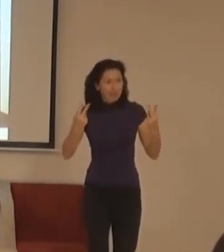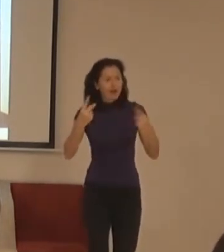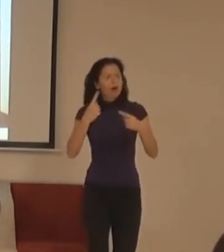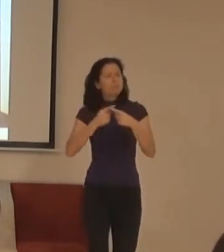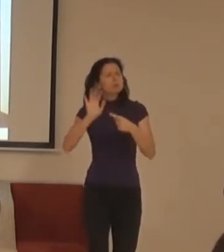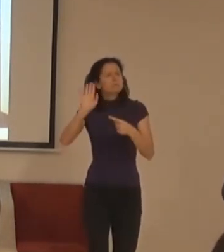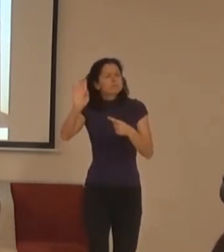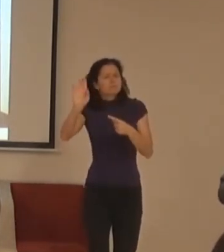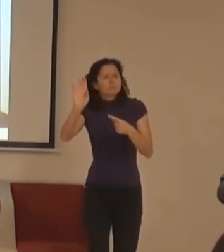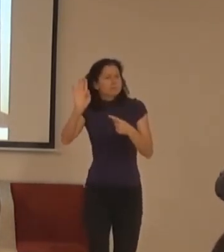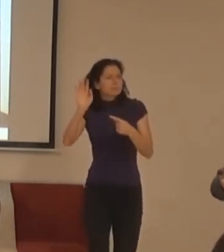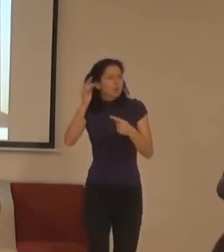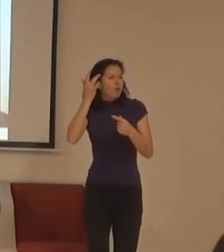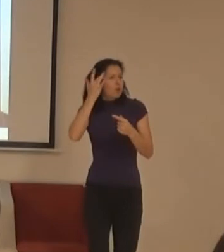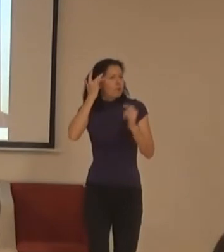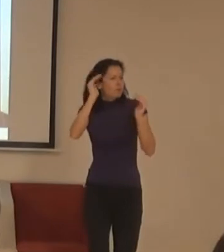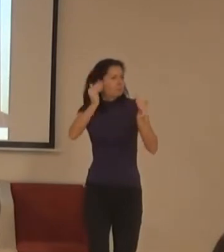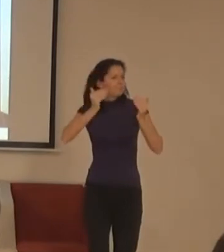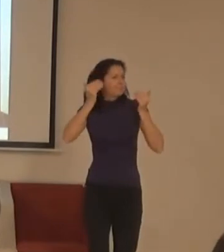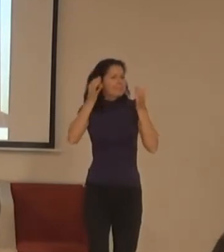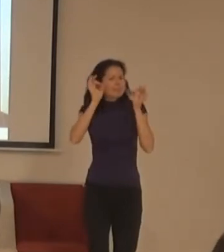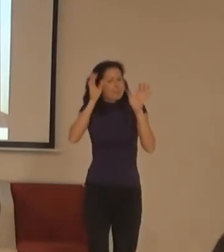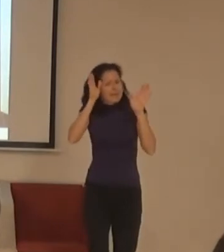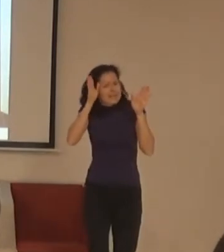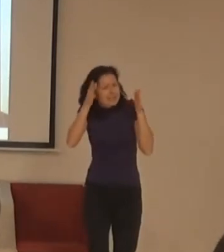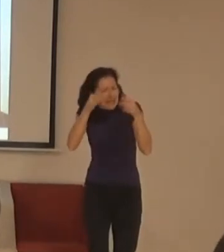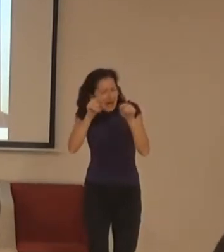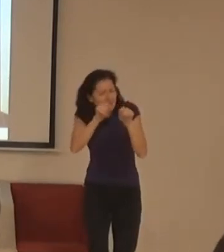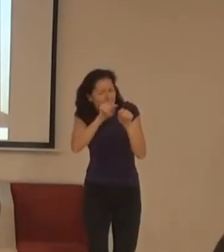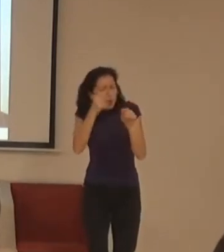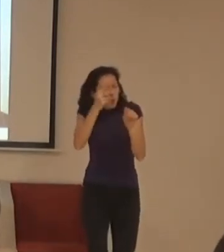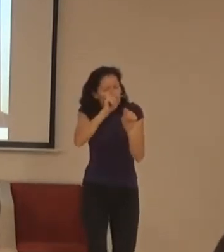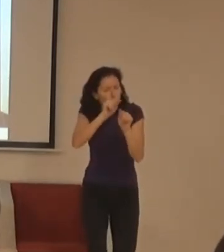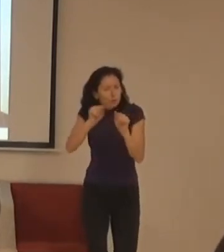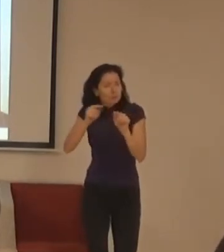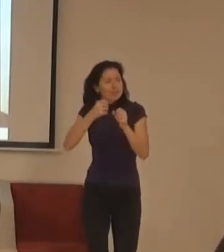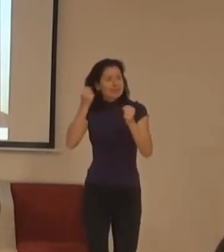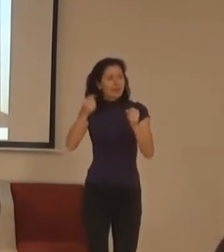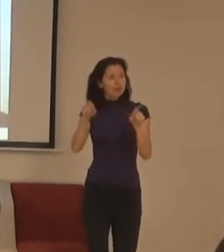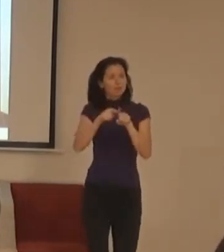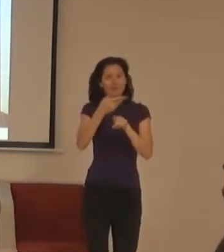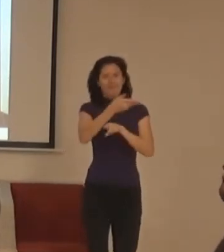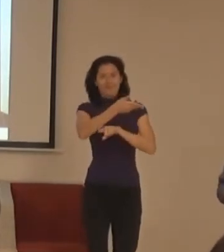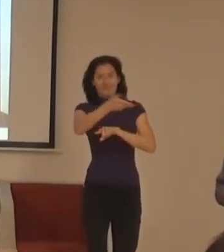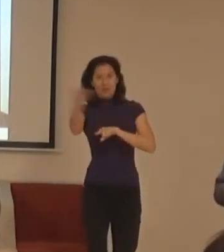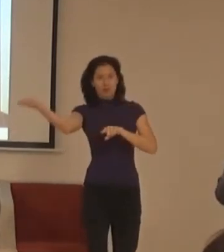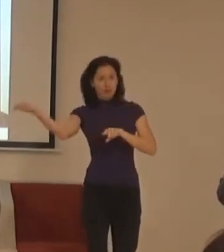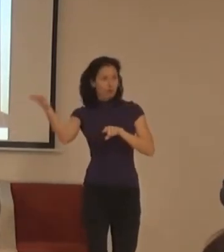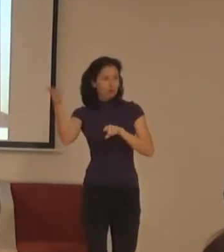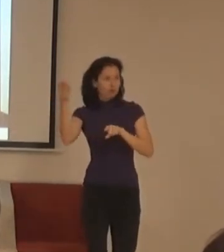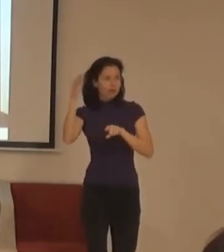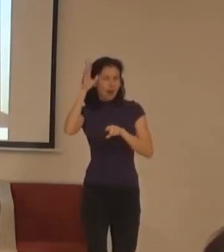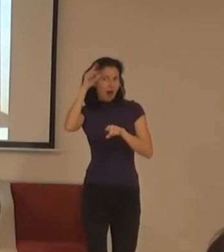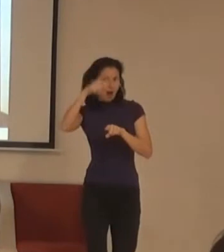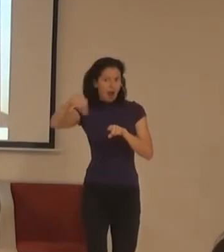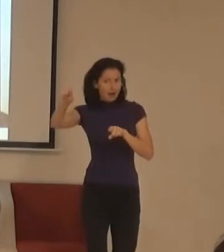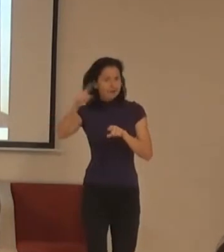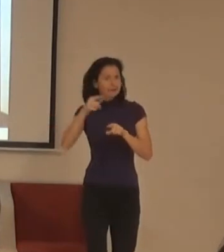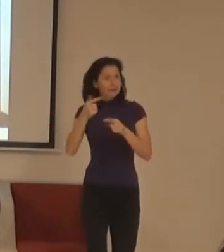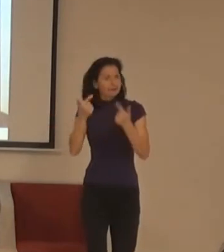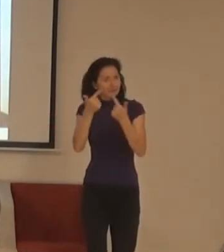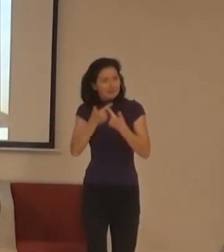a velkou specializací se snaží nějak komunikovat tohle všechno ven veřejnosti. Srozumitelně, přístupně.